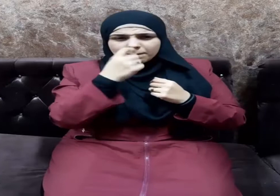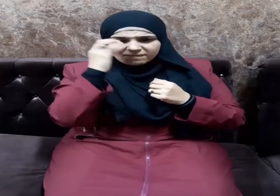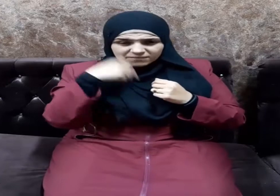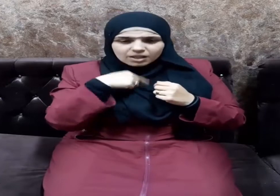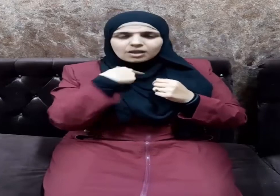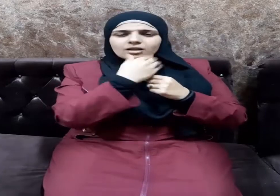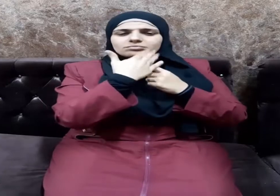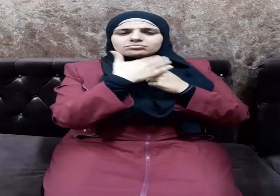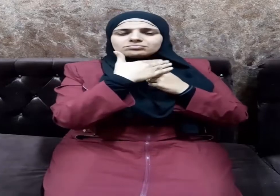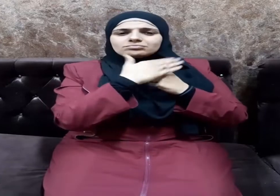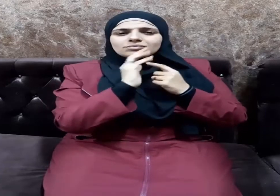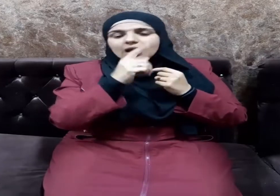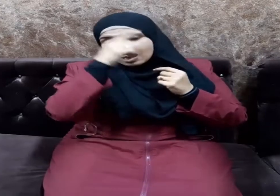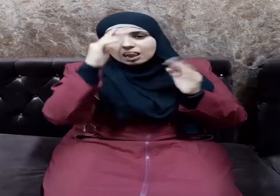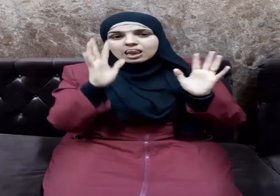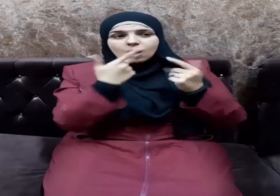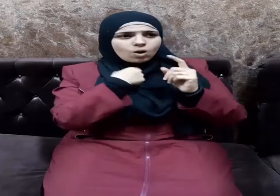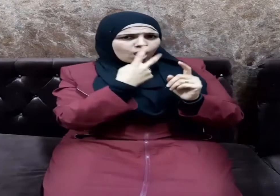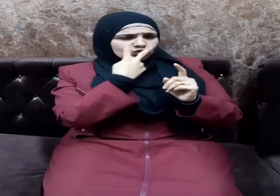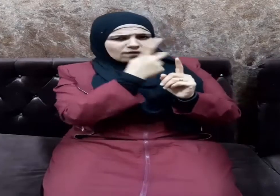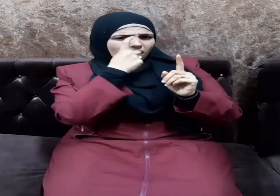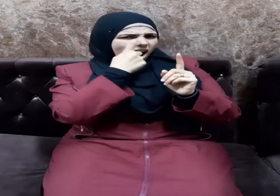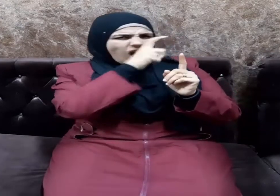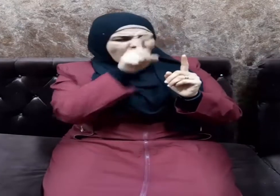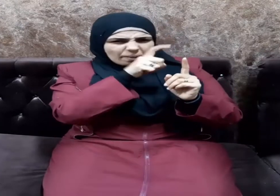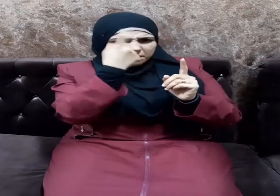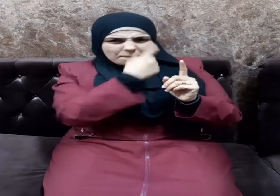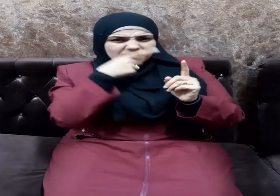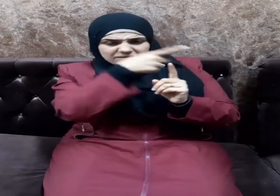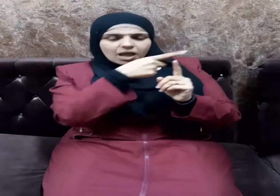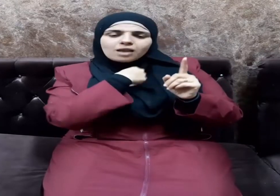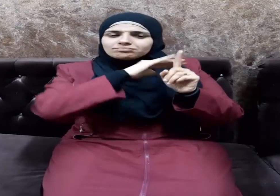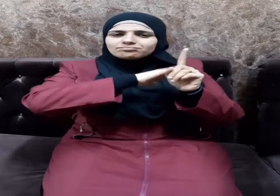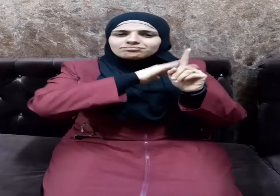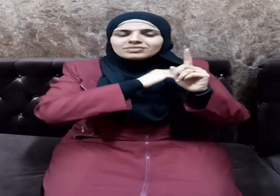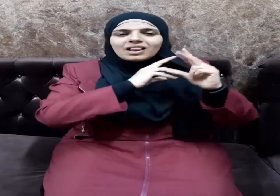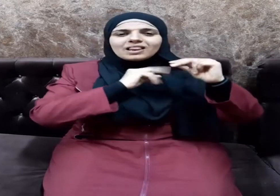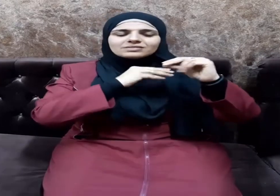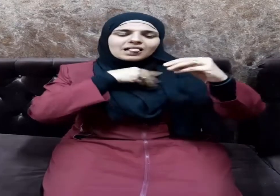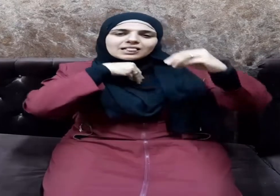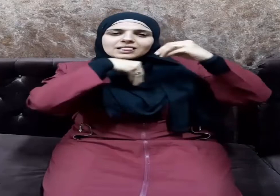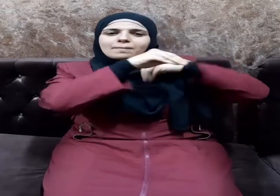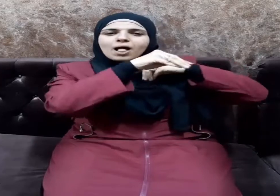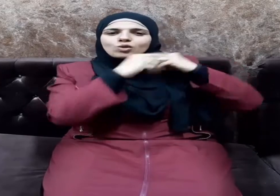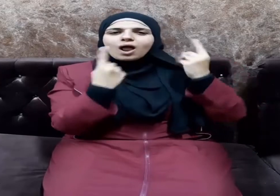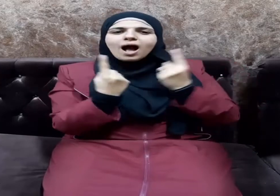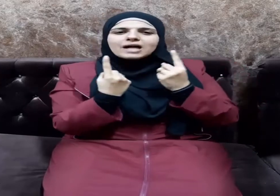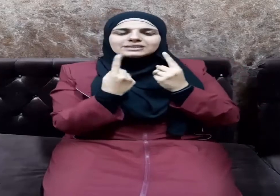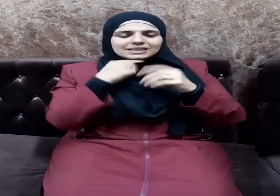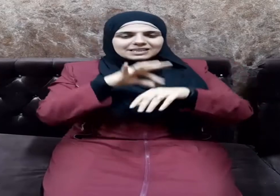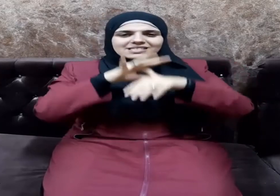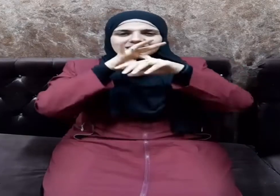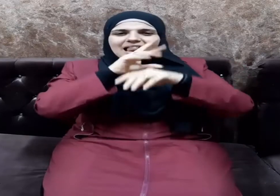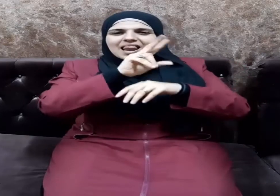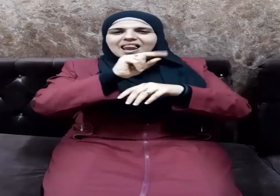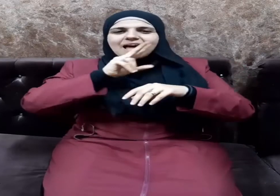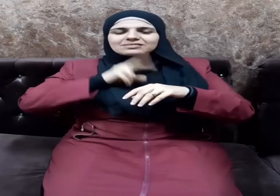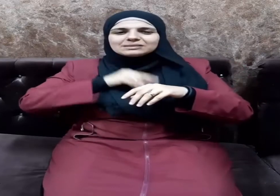وإذا رأيتك غضبا رضيتك في تبادلية إنسانية قوامها